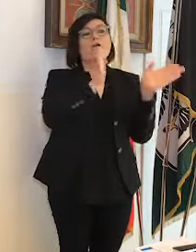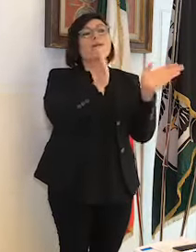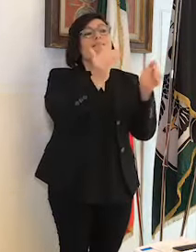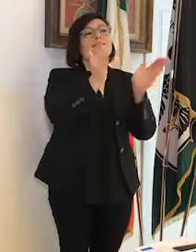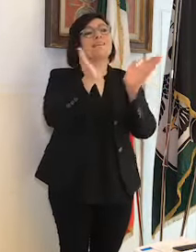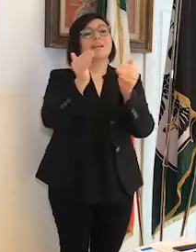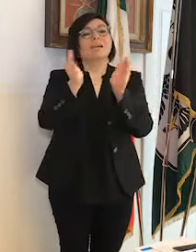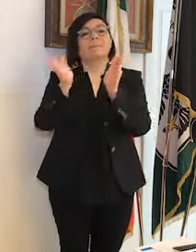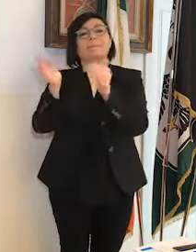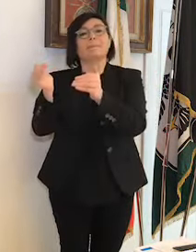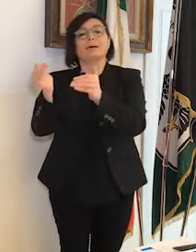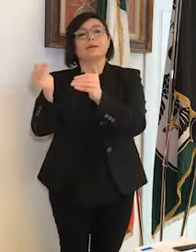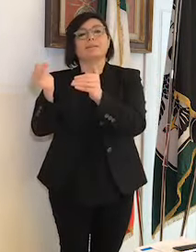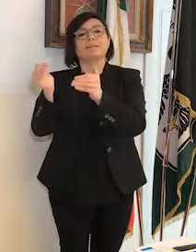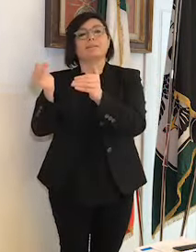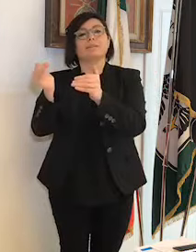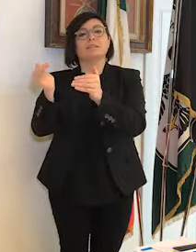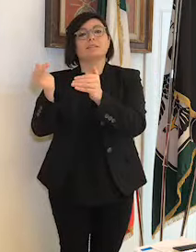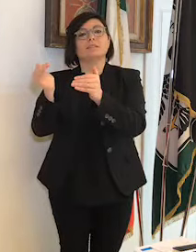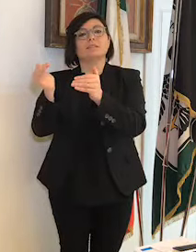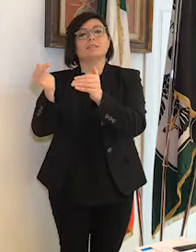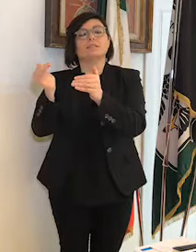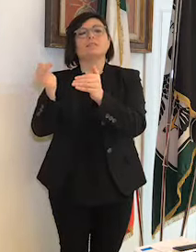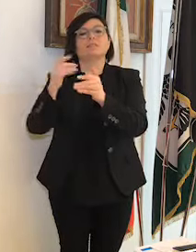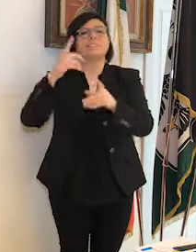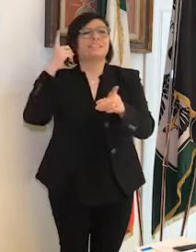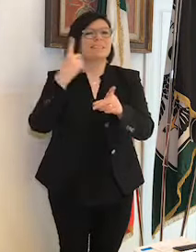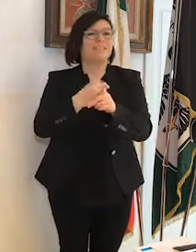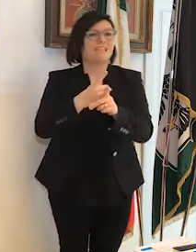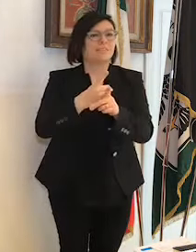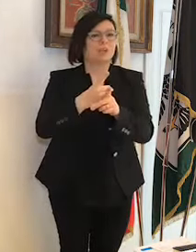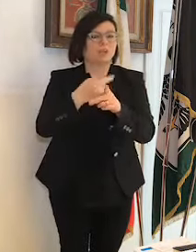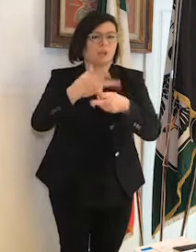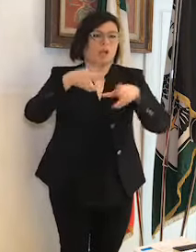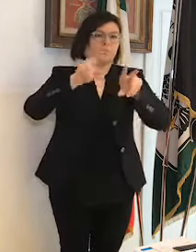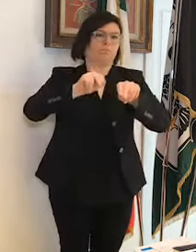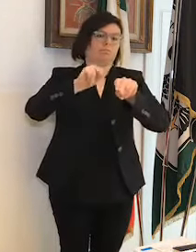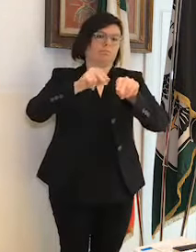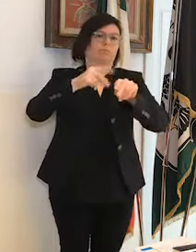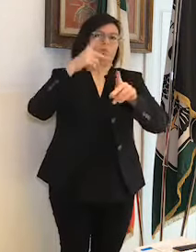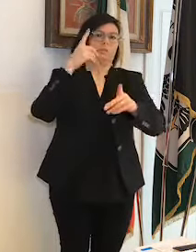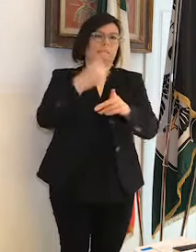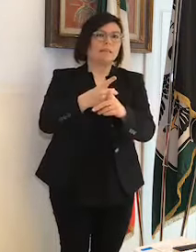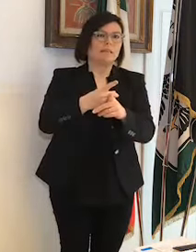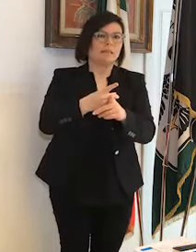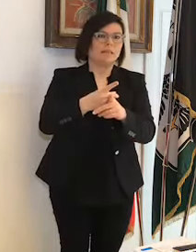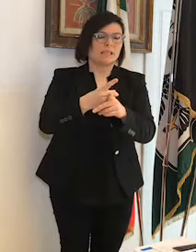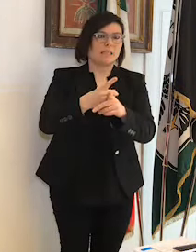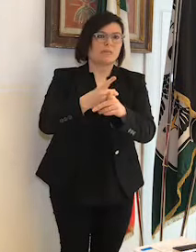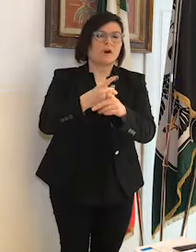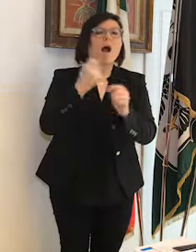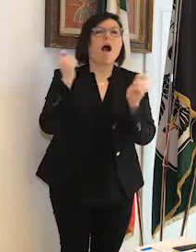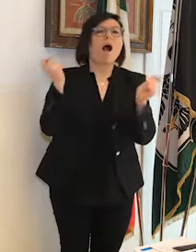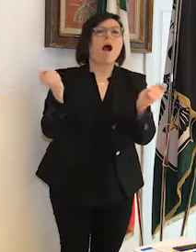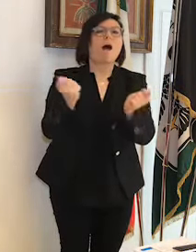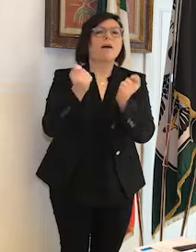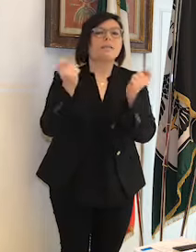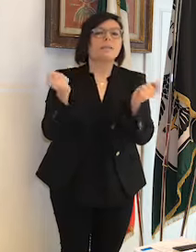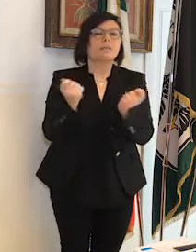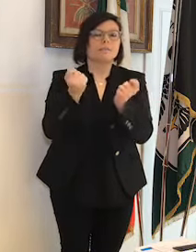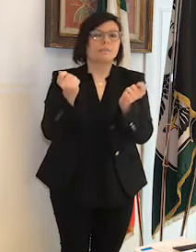devono, e ribadisco, devono rimiare tutte le attività